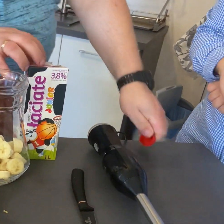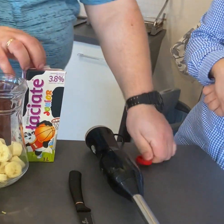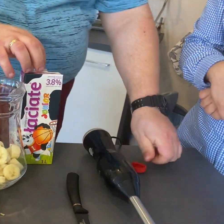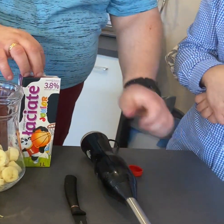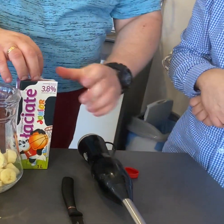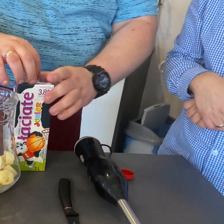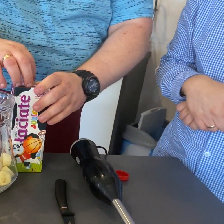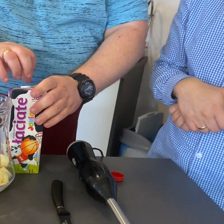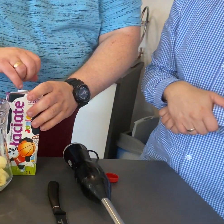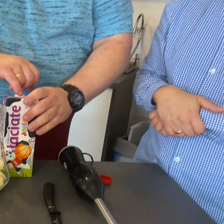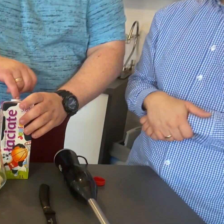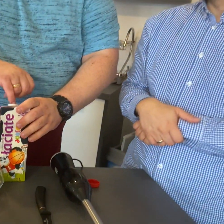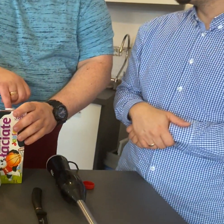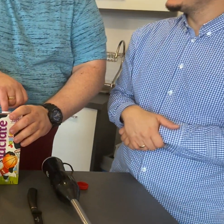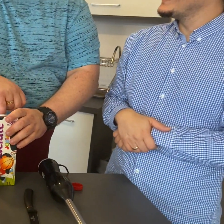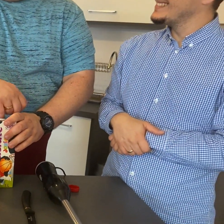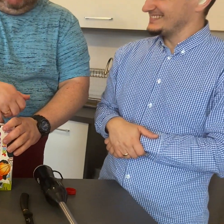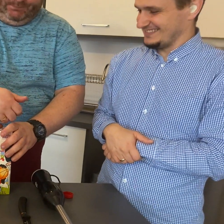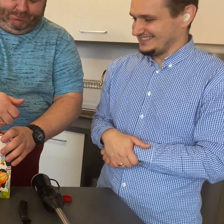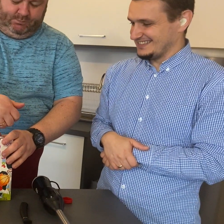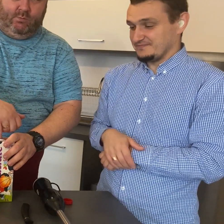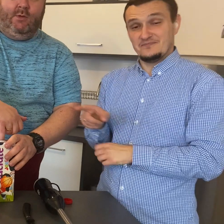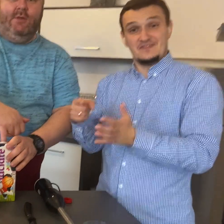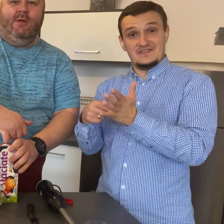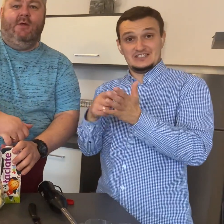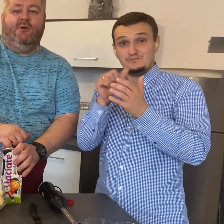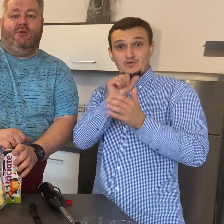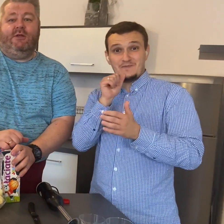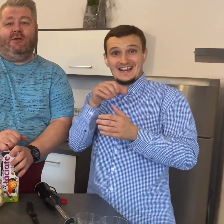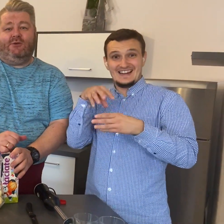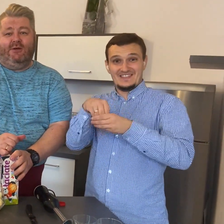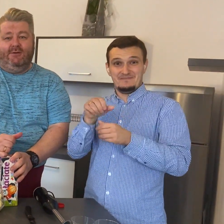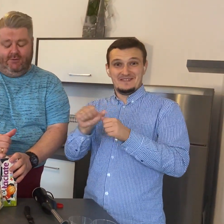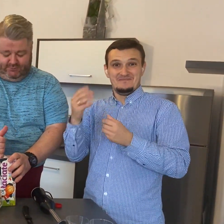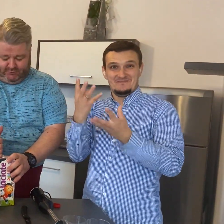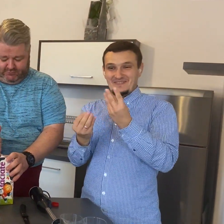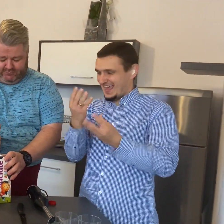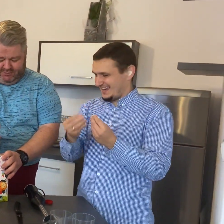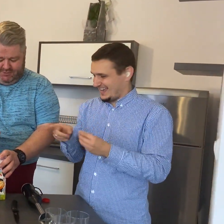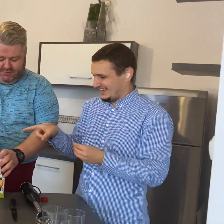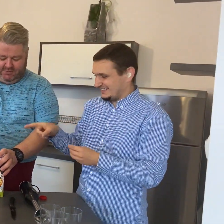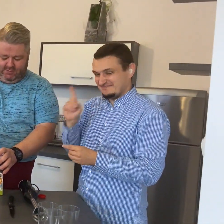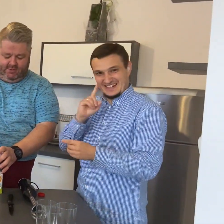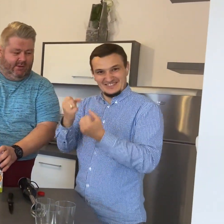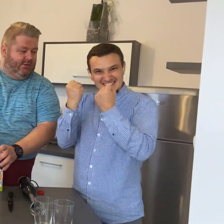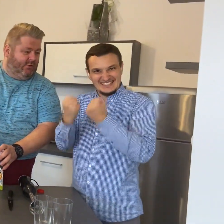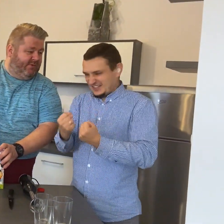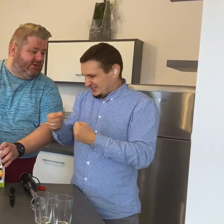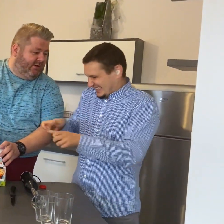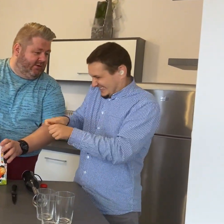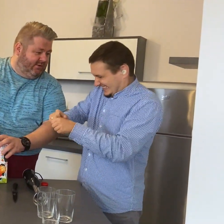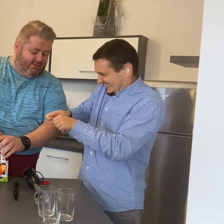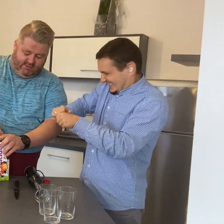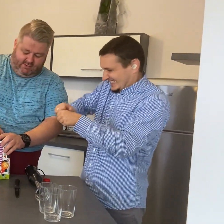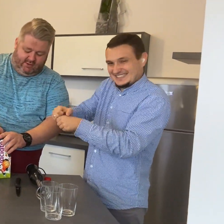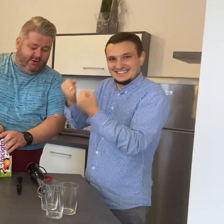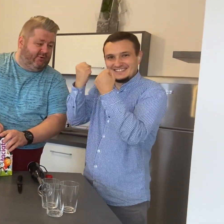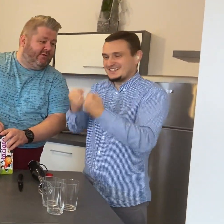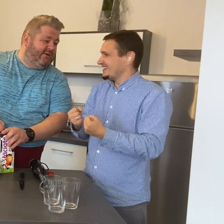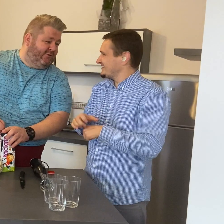Ciekaw jestem kto kupił to mleko. Że nie da się otworzyć. To pewnie reżyser naszego